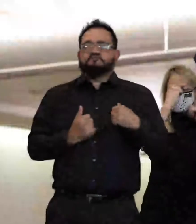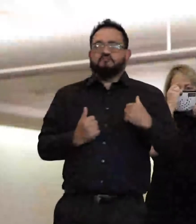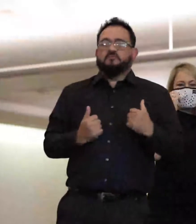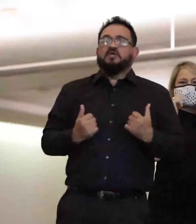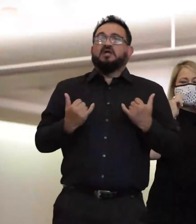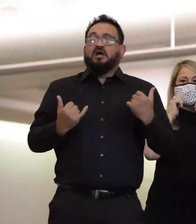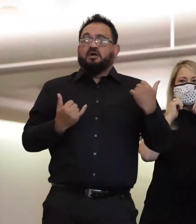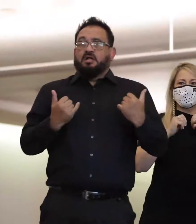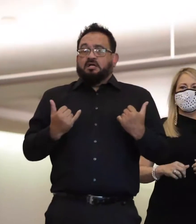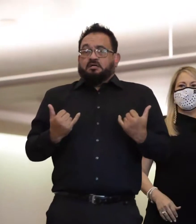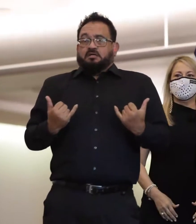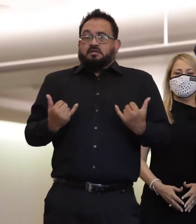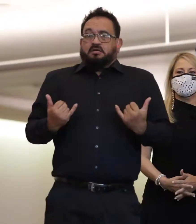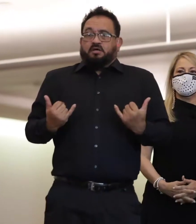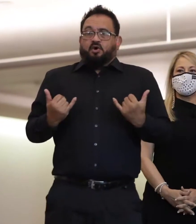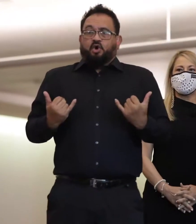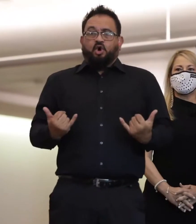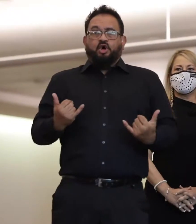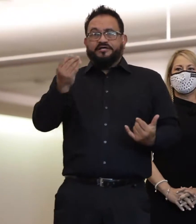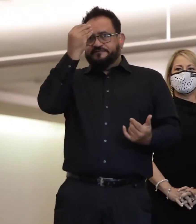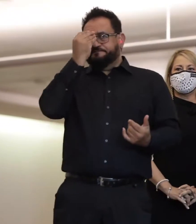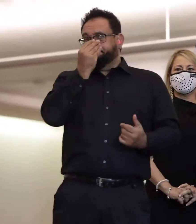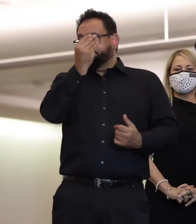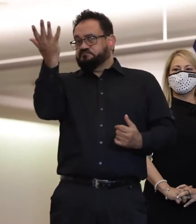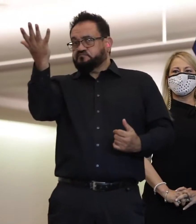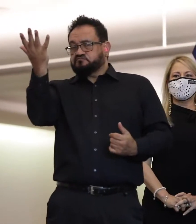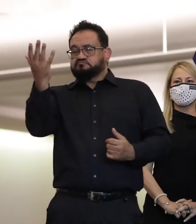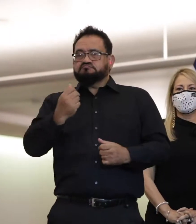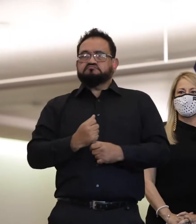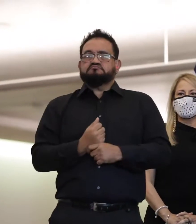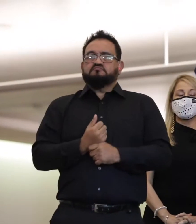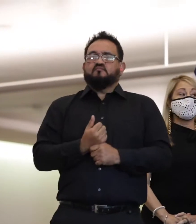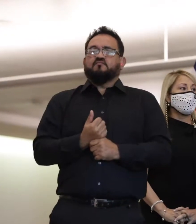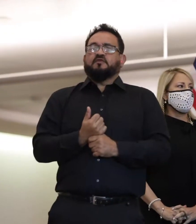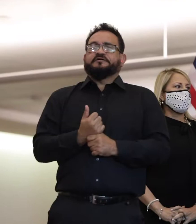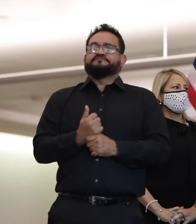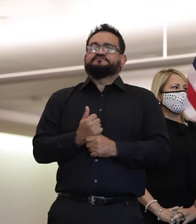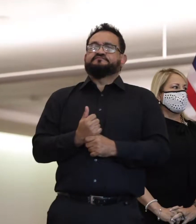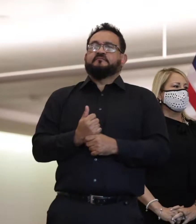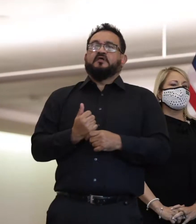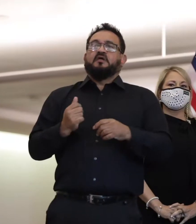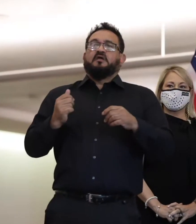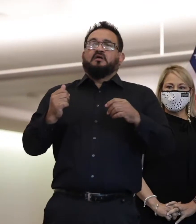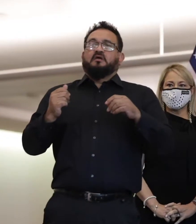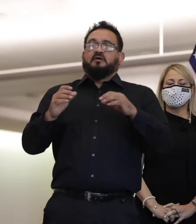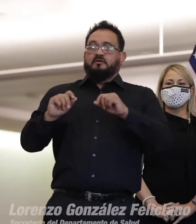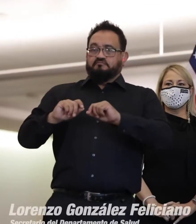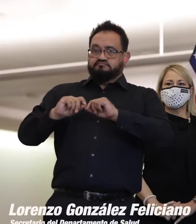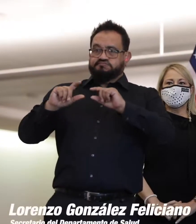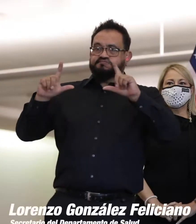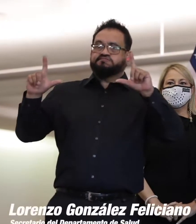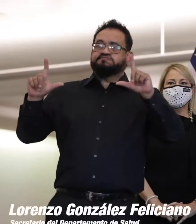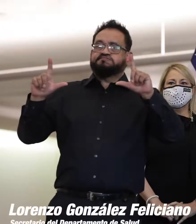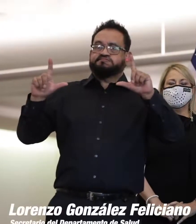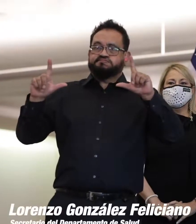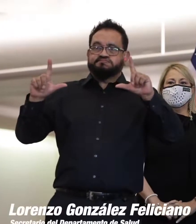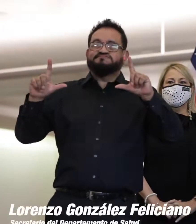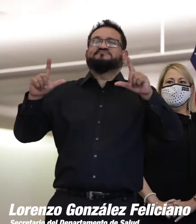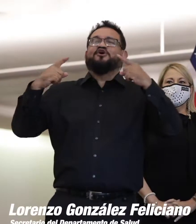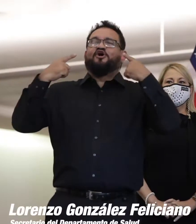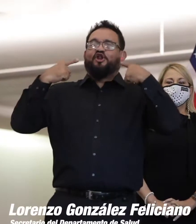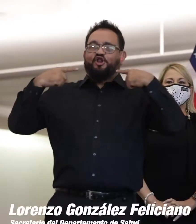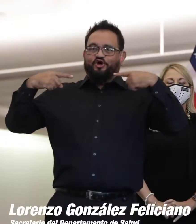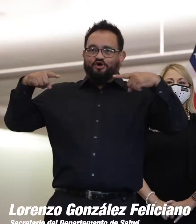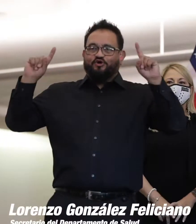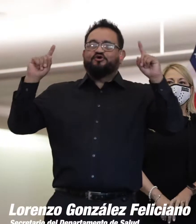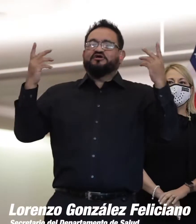El Comiso de Ciencias de Puerto Rico presenta hoy un logro significativo para Puerto Rico de los gobiernos privados de